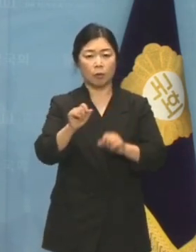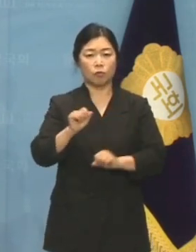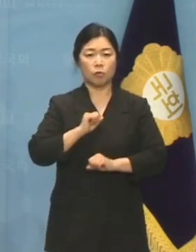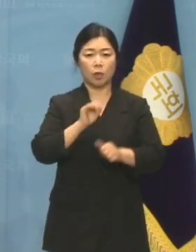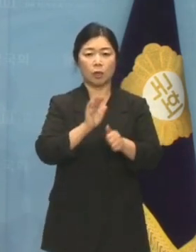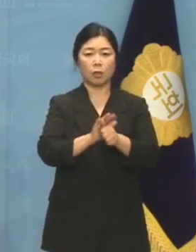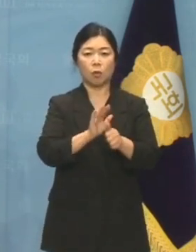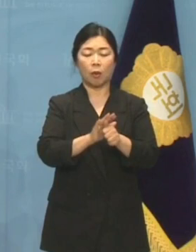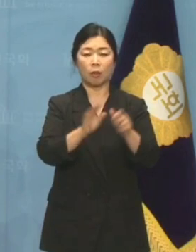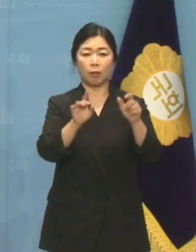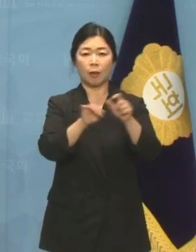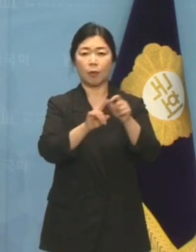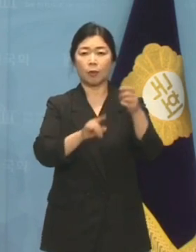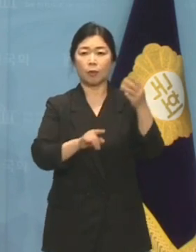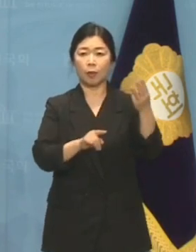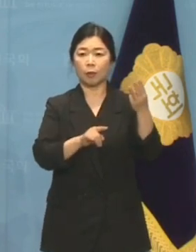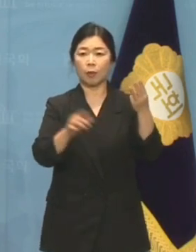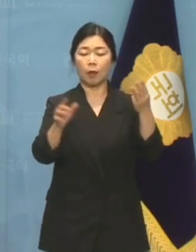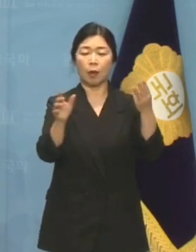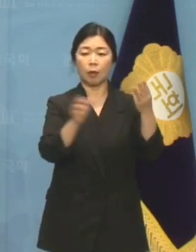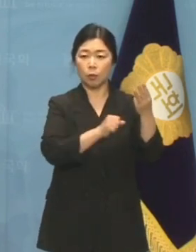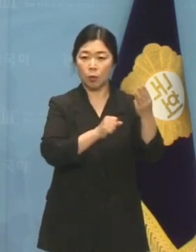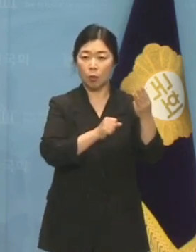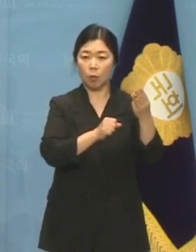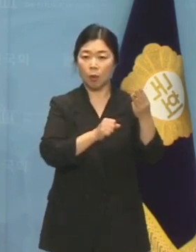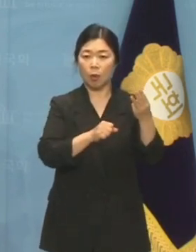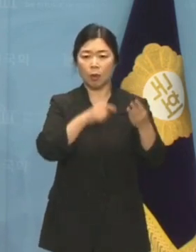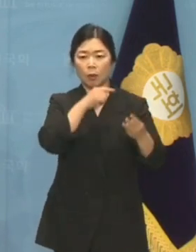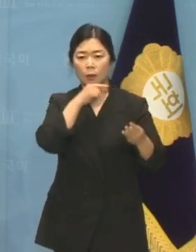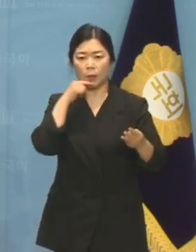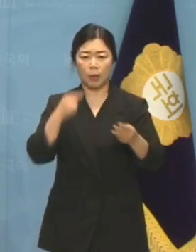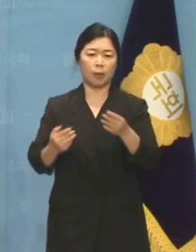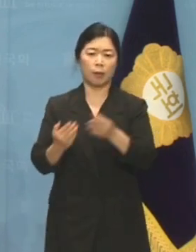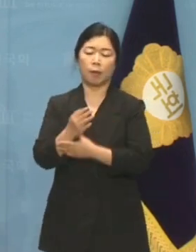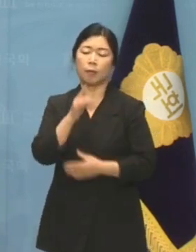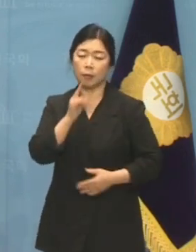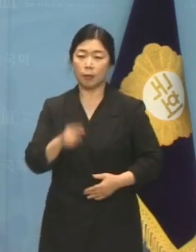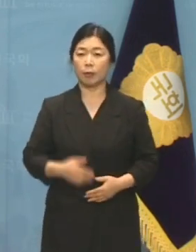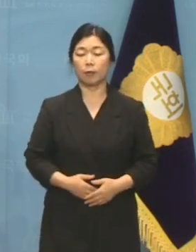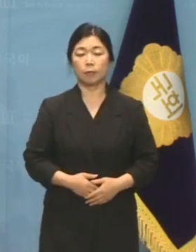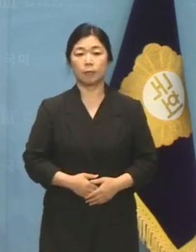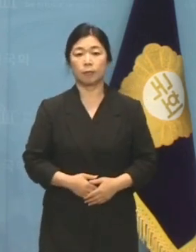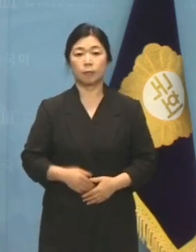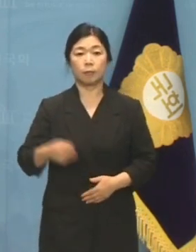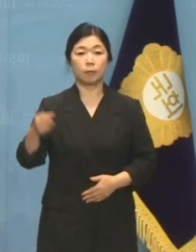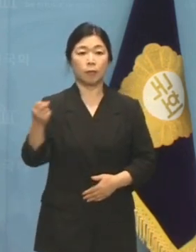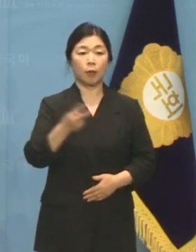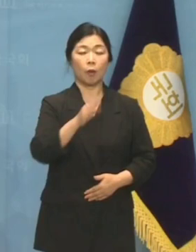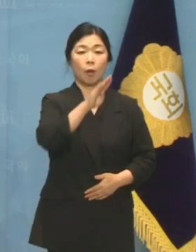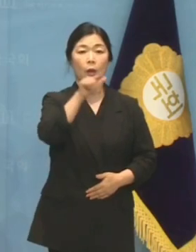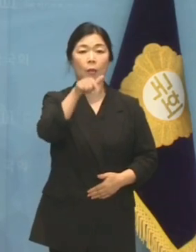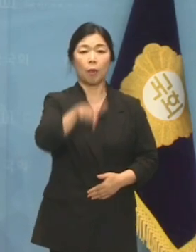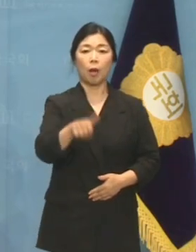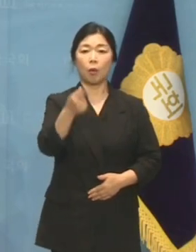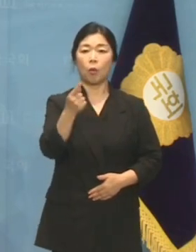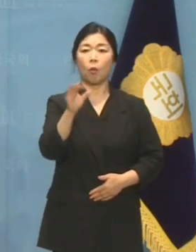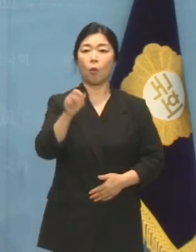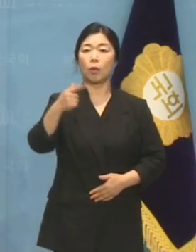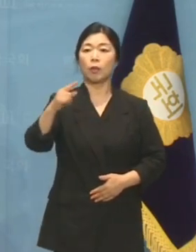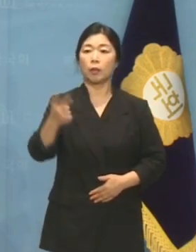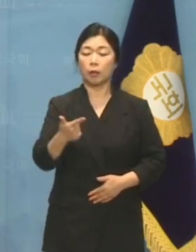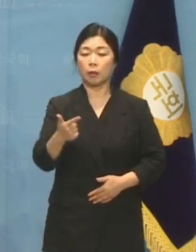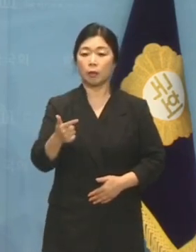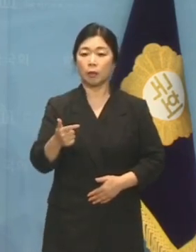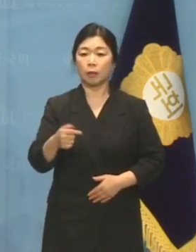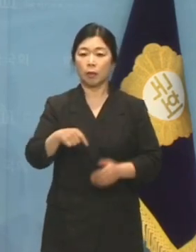3천만 양 빚을 쳤다고 말했습니다. 박홍건 원내대표는 군사지원